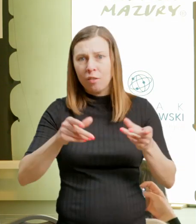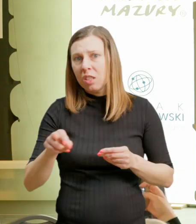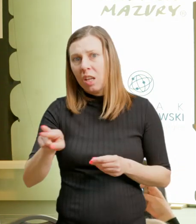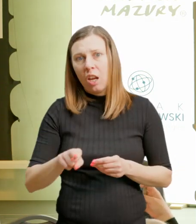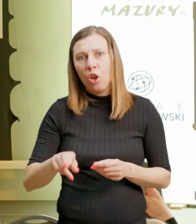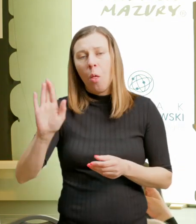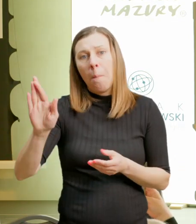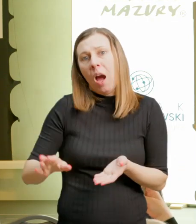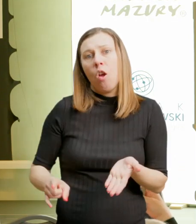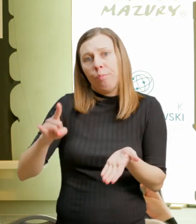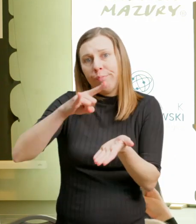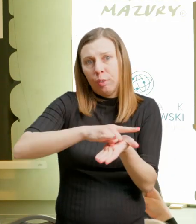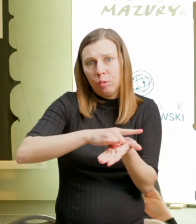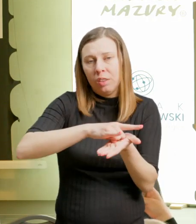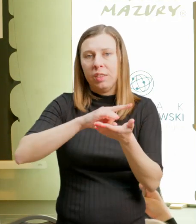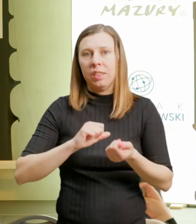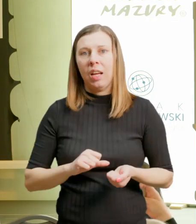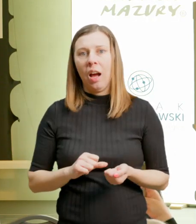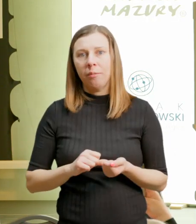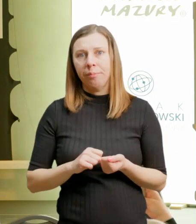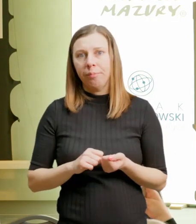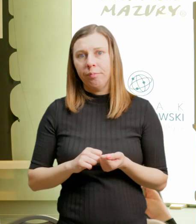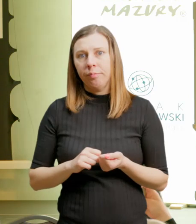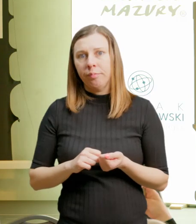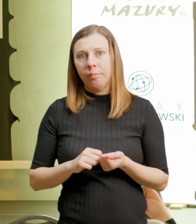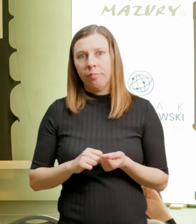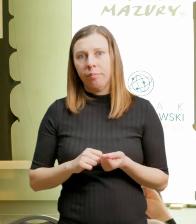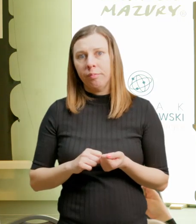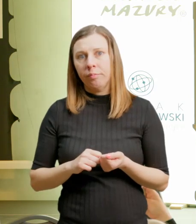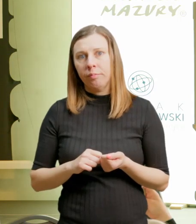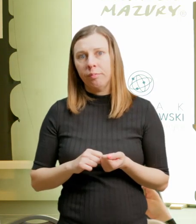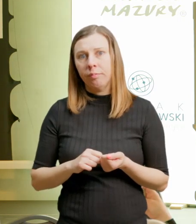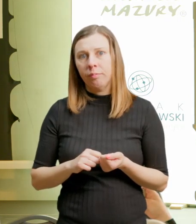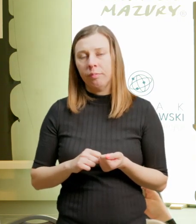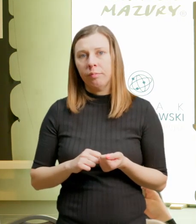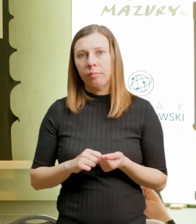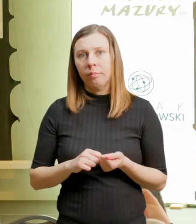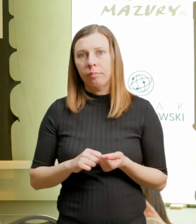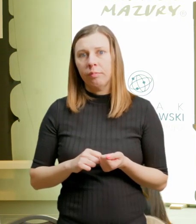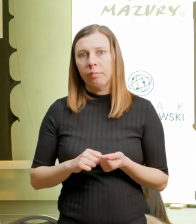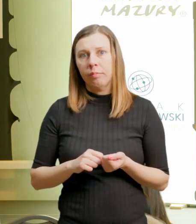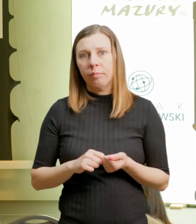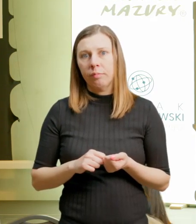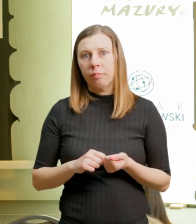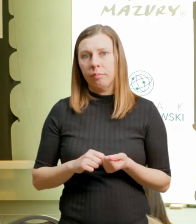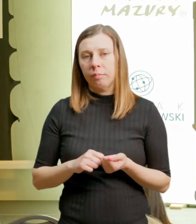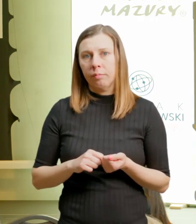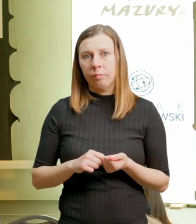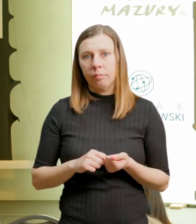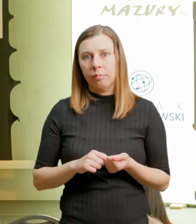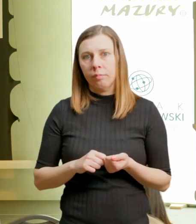zapewniają takiego dostępu z wszystkich miast. Tu chodzi o aktywność